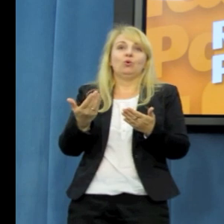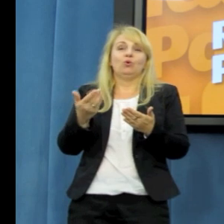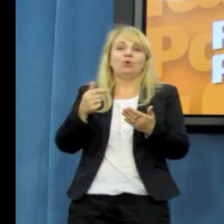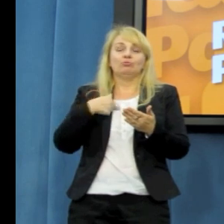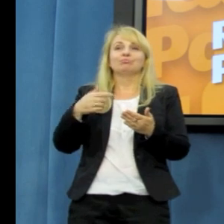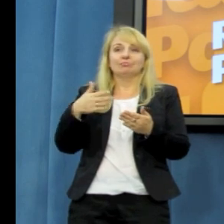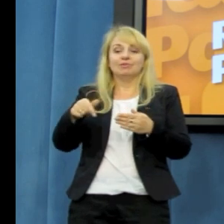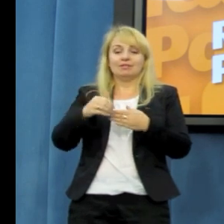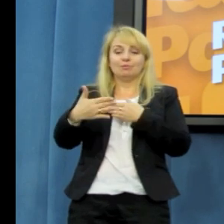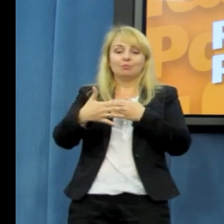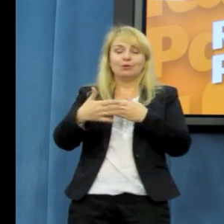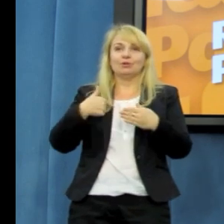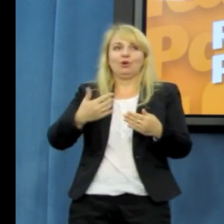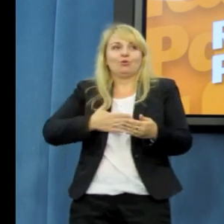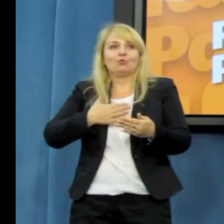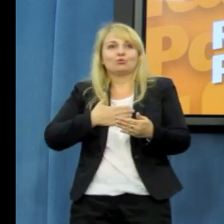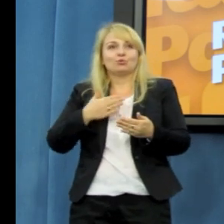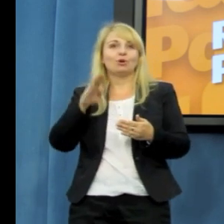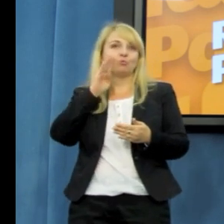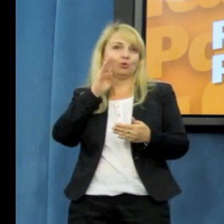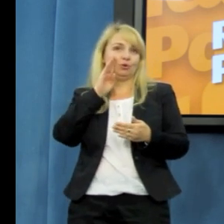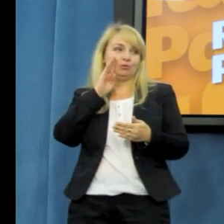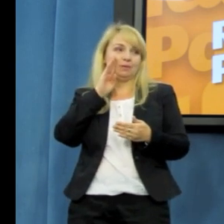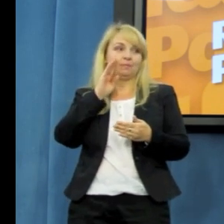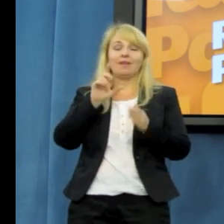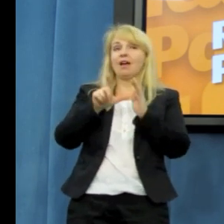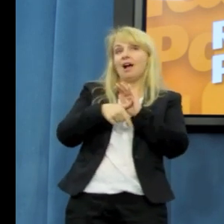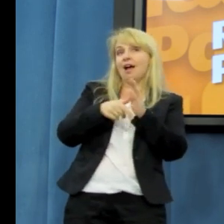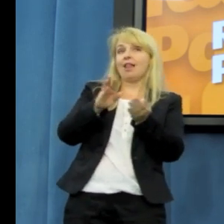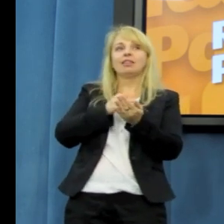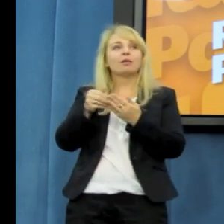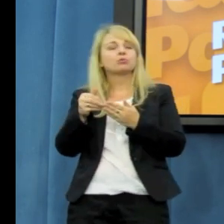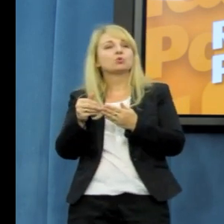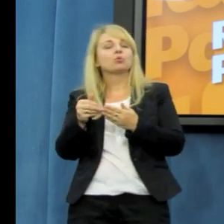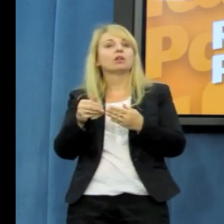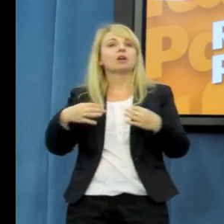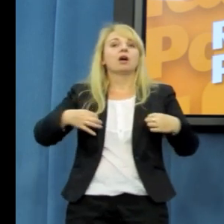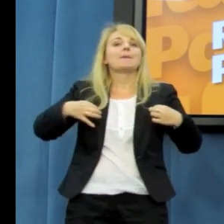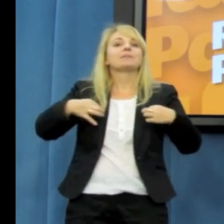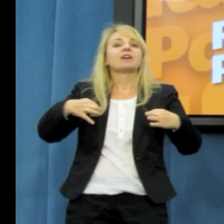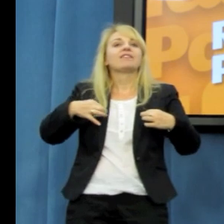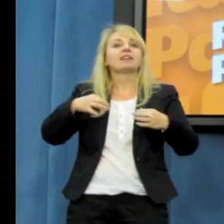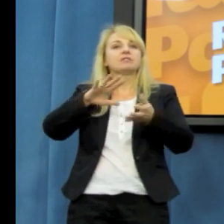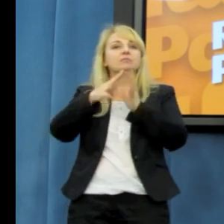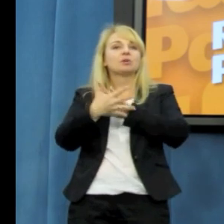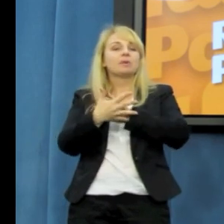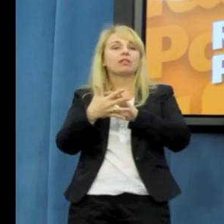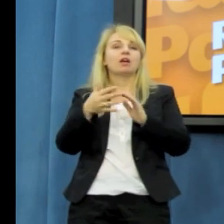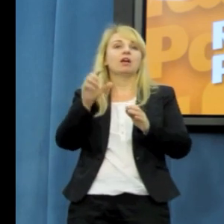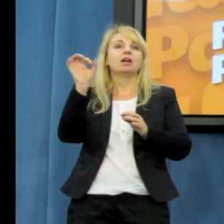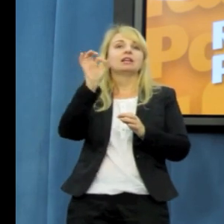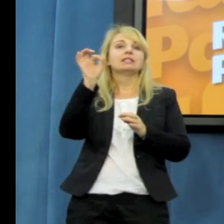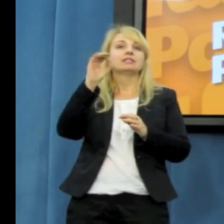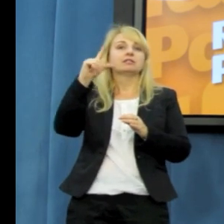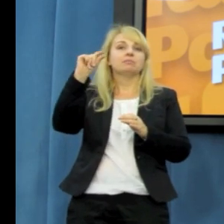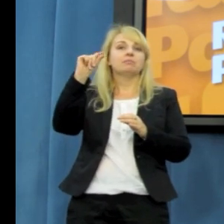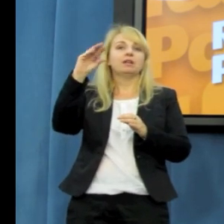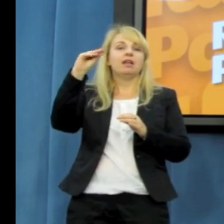Na przykład prywatyzacja specu, która spowodowała wielki opór społeczny, mimo wszystko została przeprowadzona.